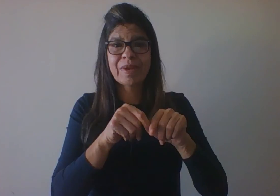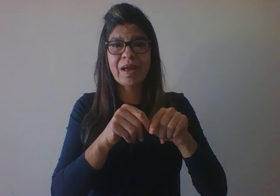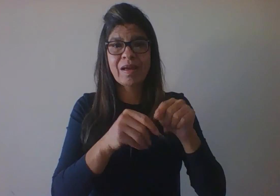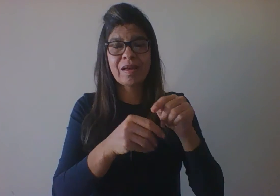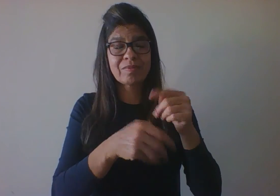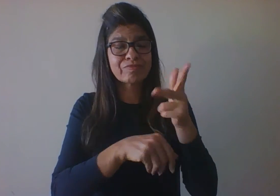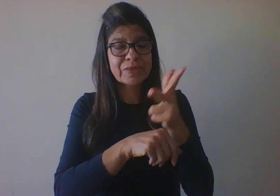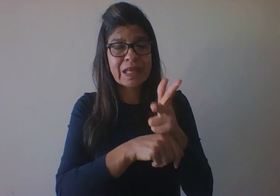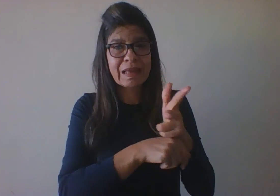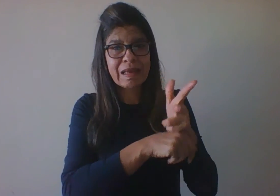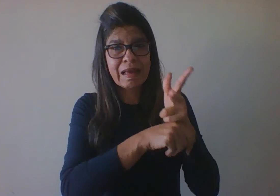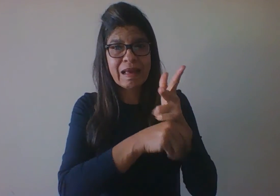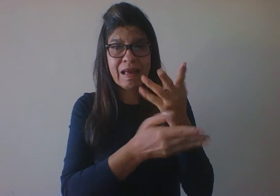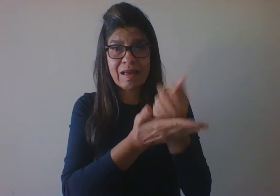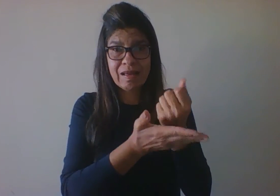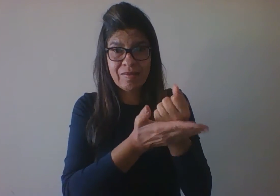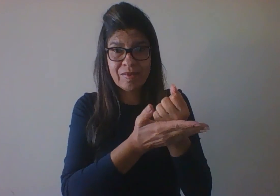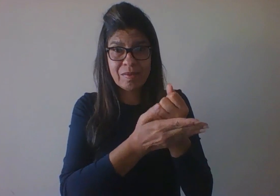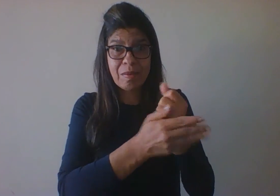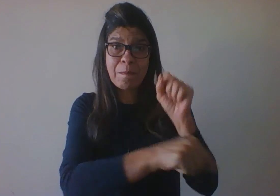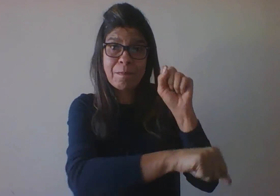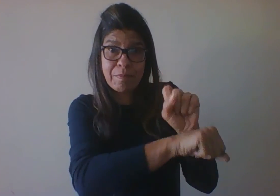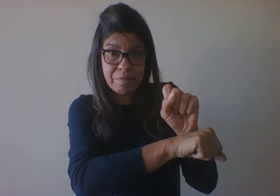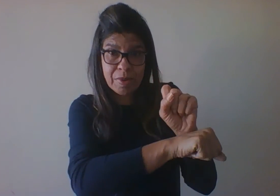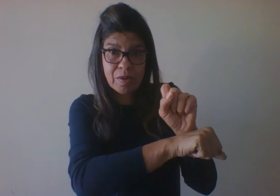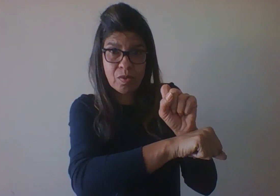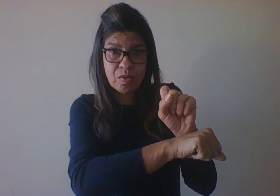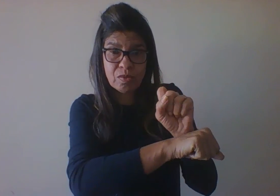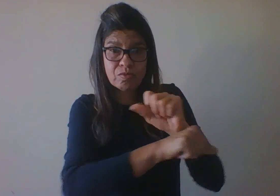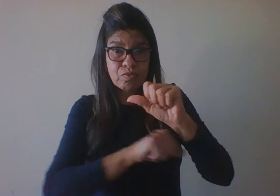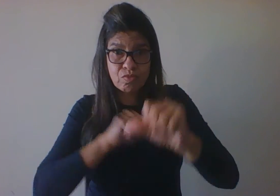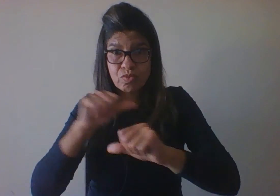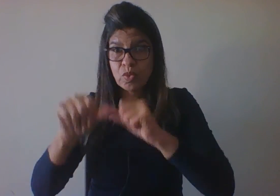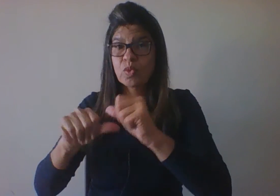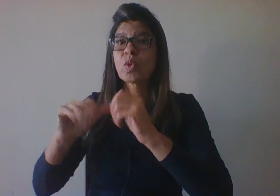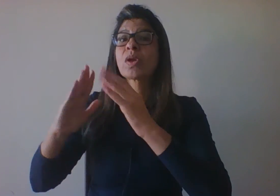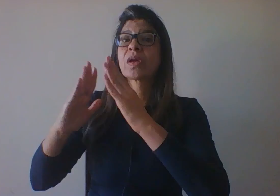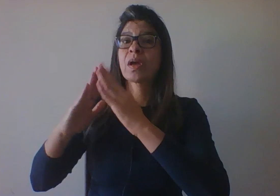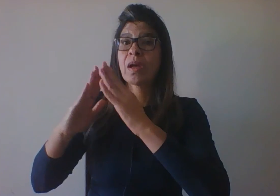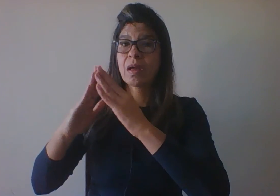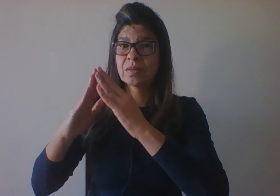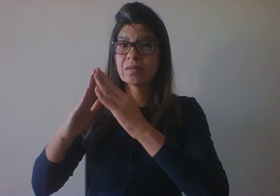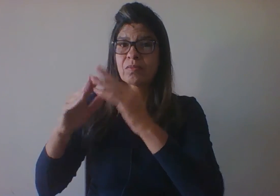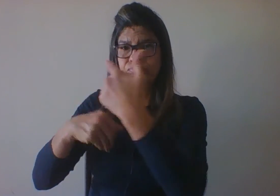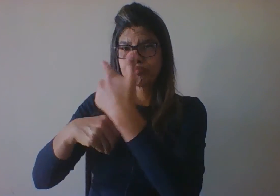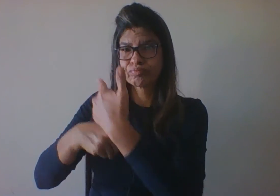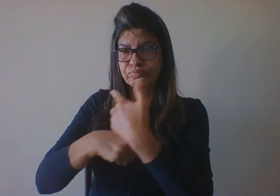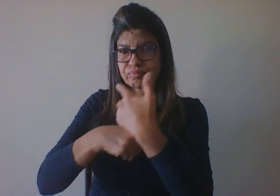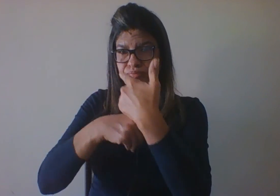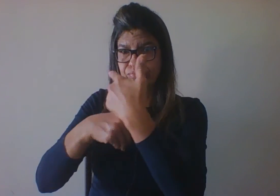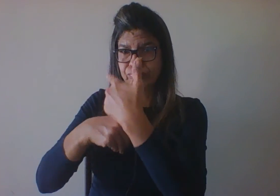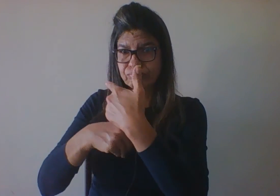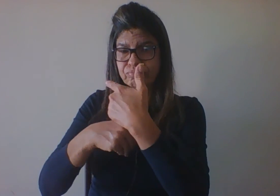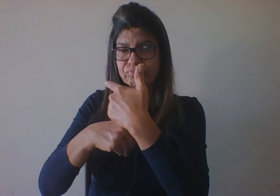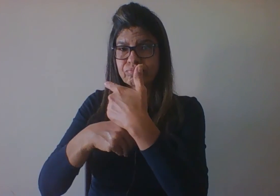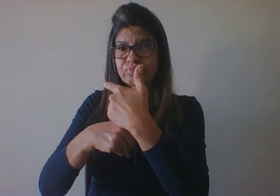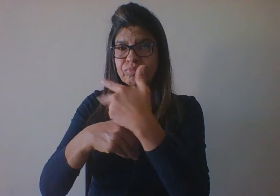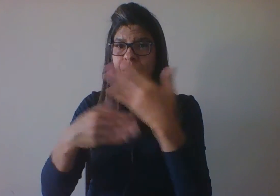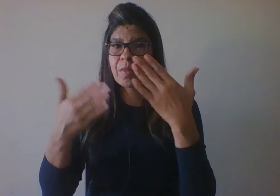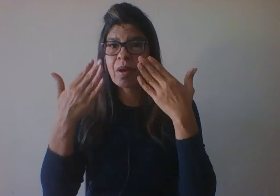estou gravando de casa esse pequeno vídeo de abertura para apresentação, que vocês passam o